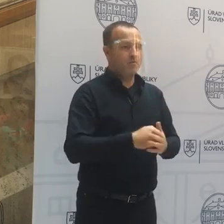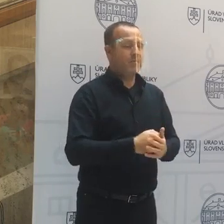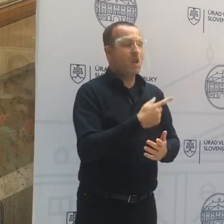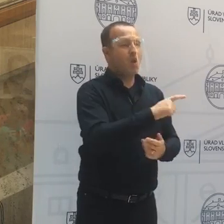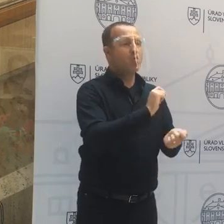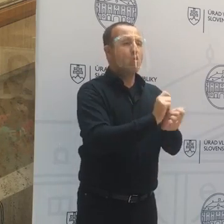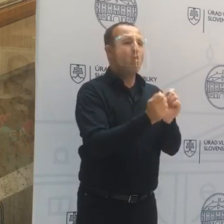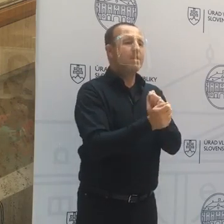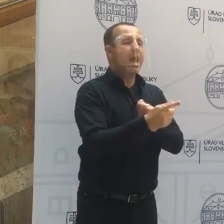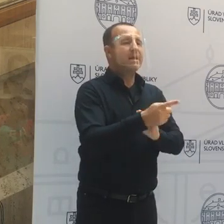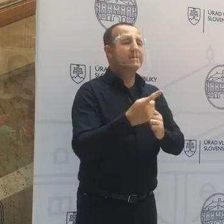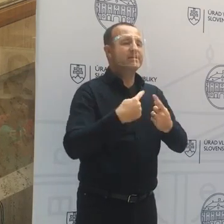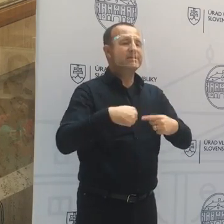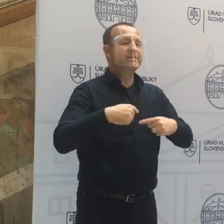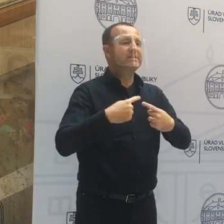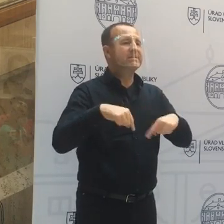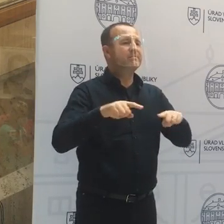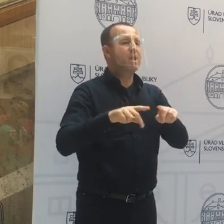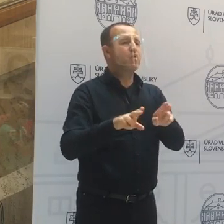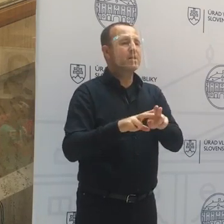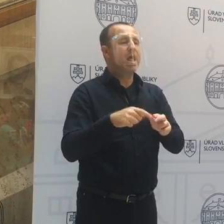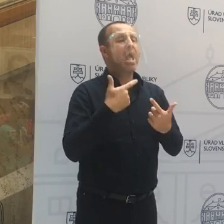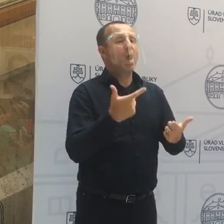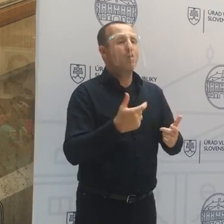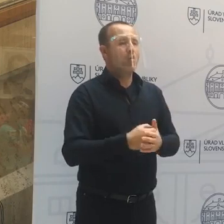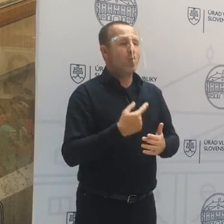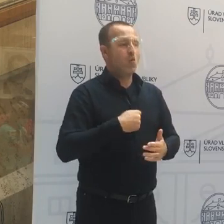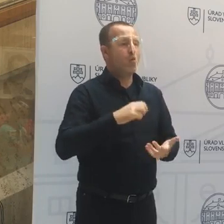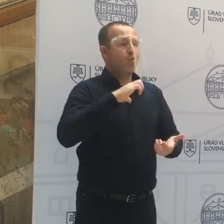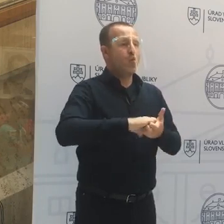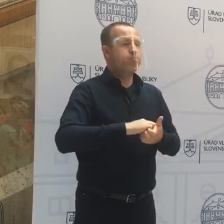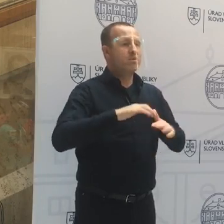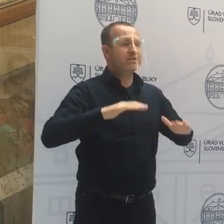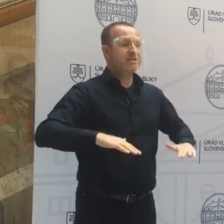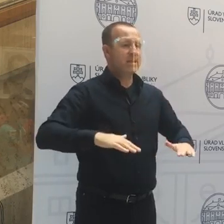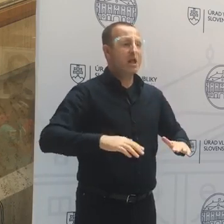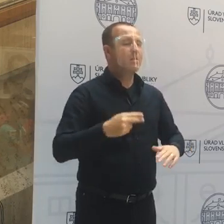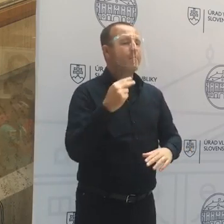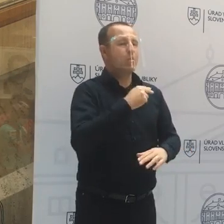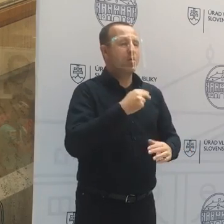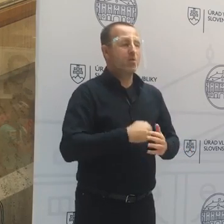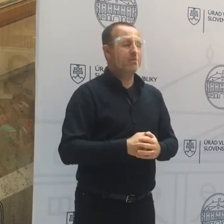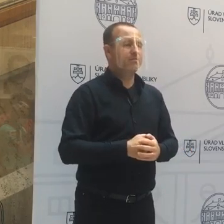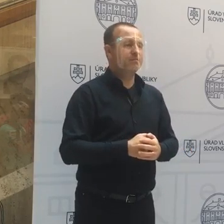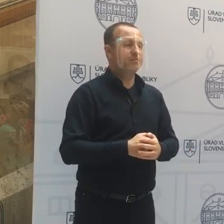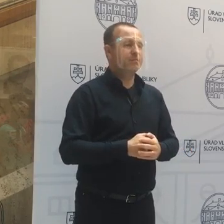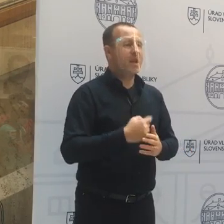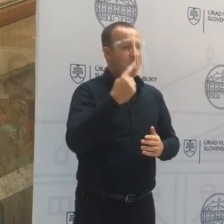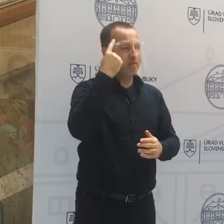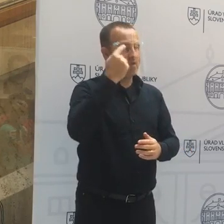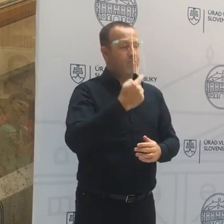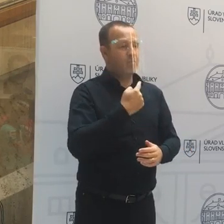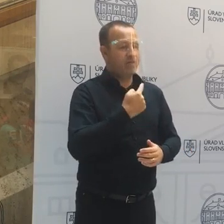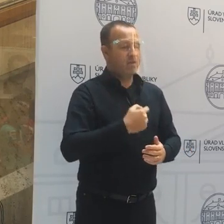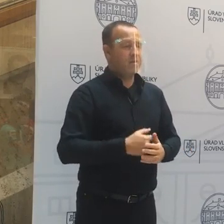čo sa týka hlasovania? Klub bude zasadať, pokiaľ viem, pondelok. Ešte sa chcem spýtať na stranu za ľudia. Ale viem vám povedať teda, že